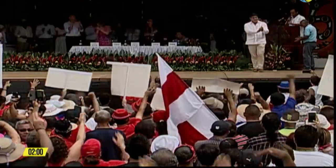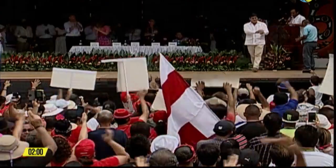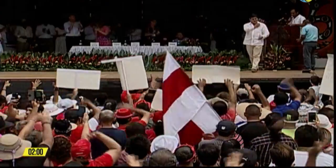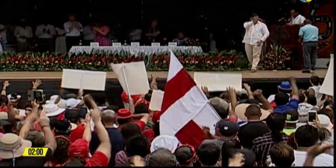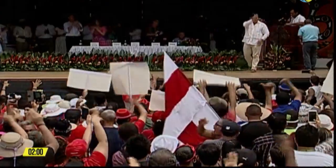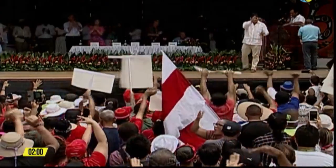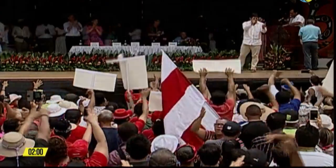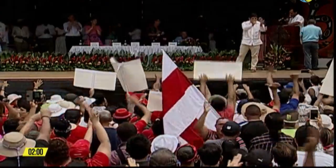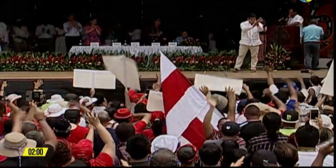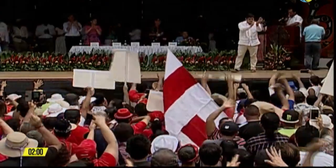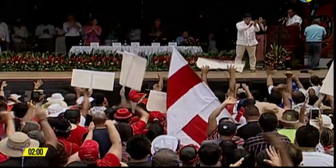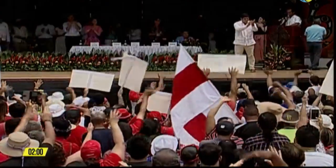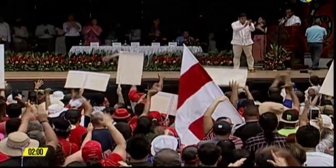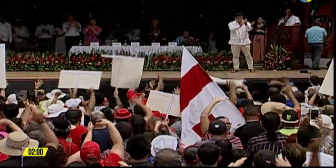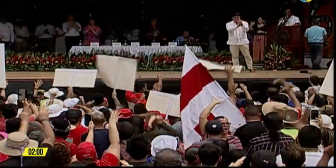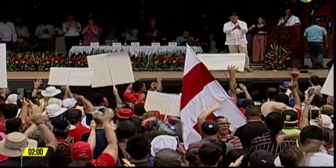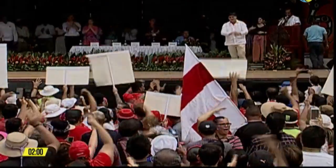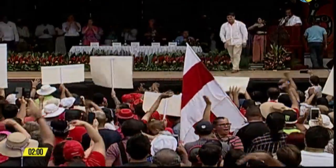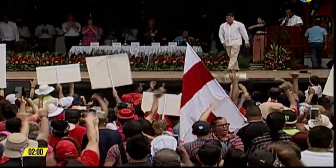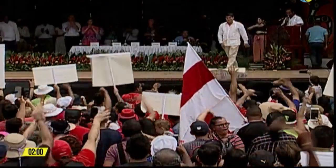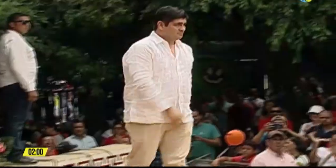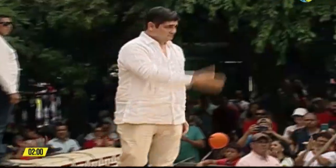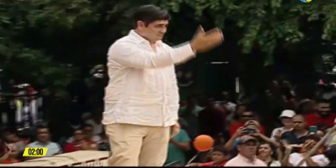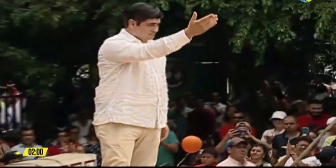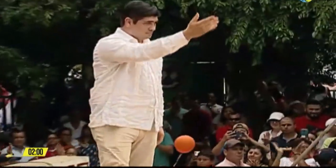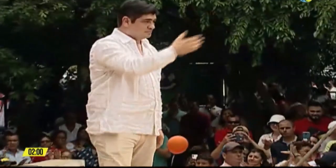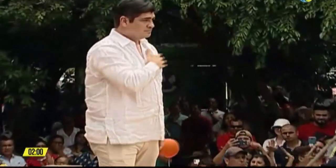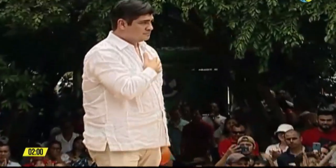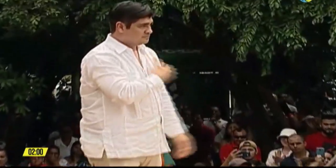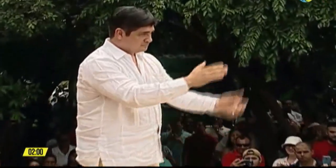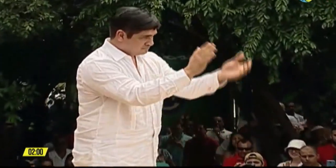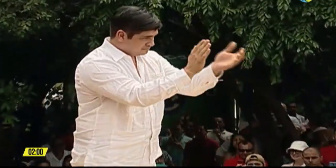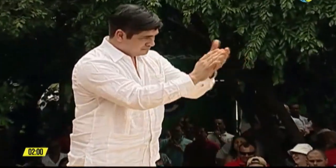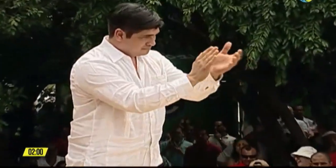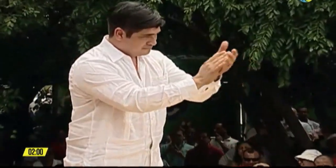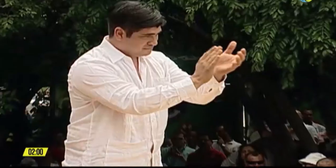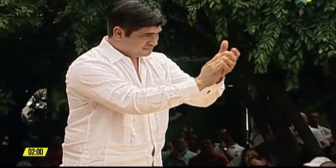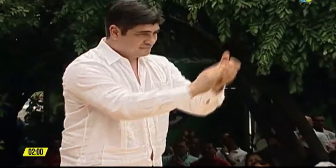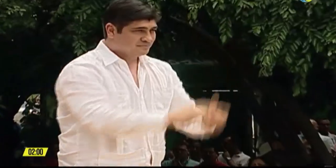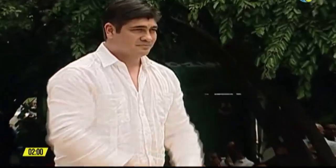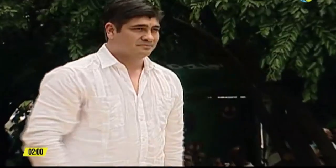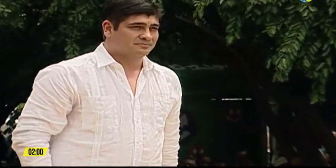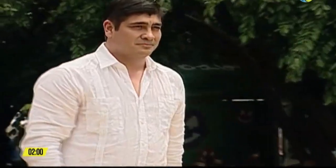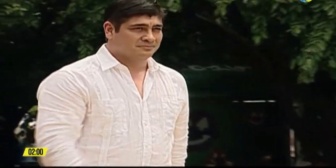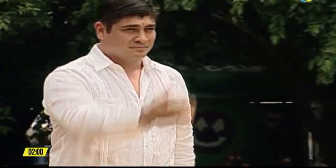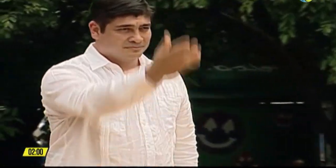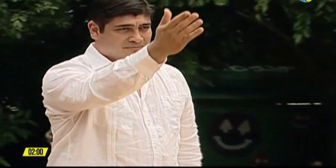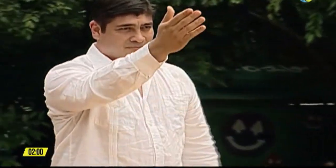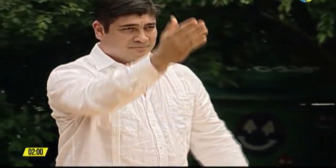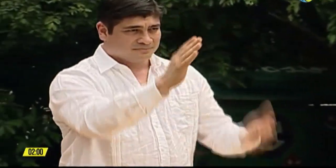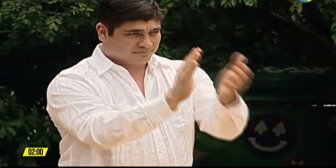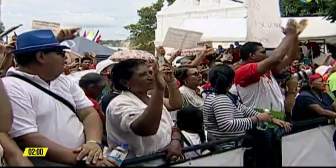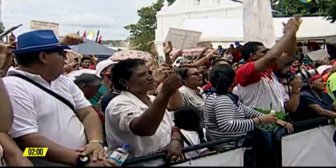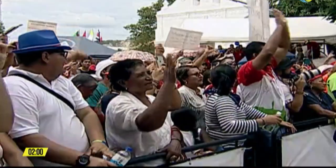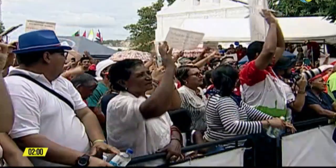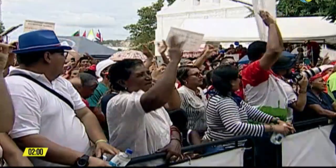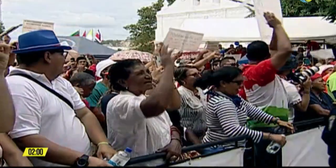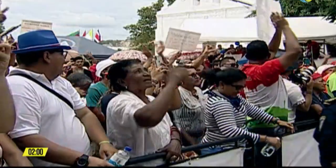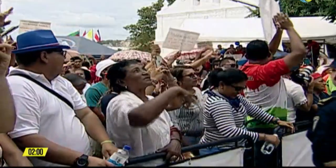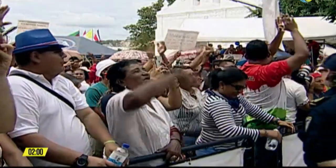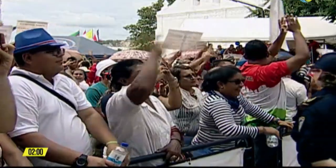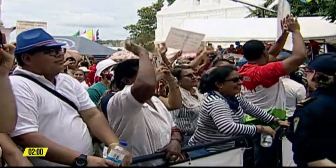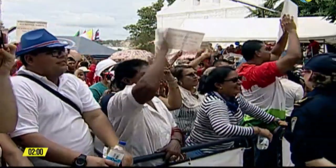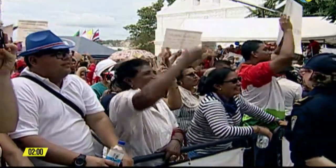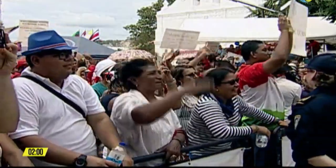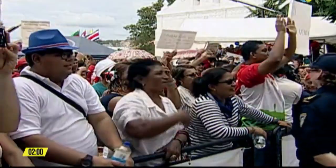Muchísimas gracias al señor presidente de la República, don Carlos Alvarado, por acompañarnos en esta celebración